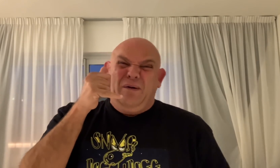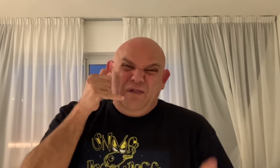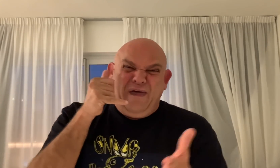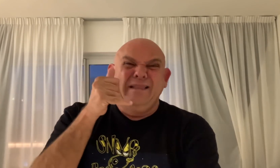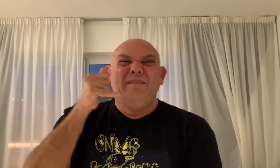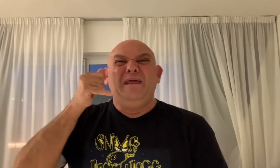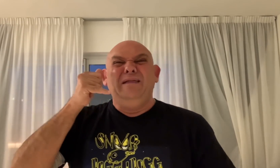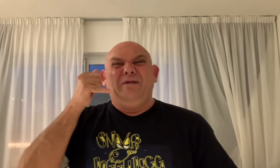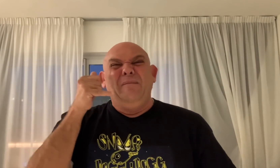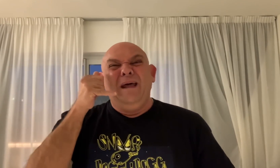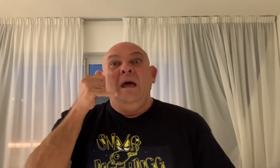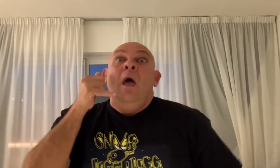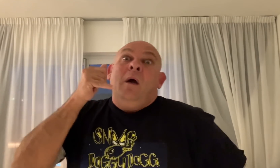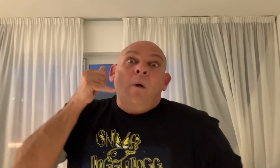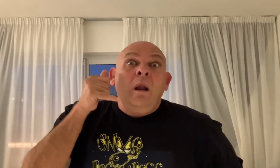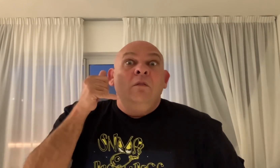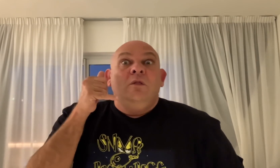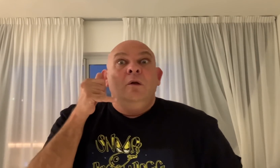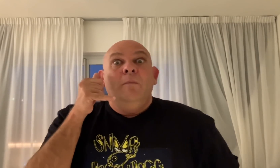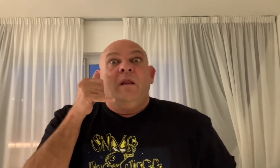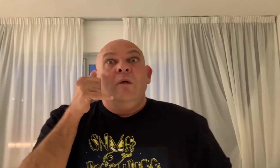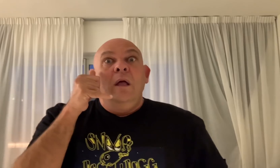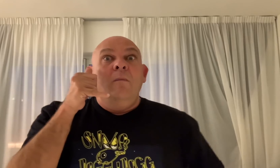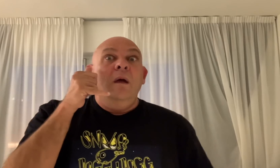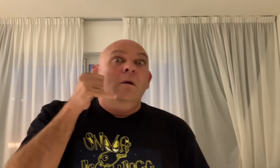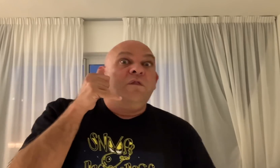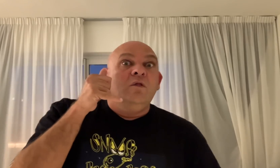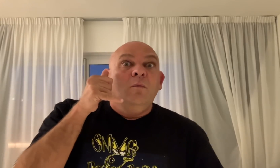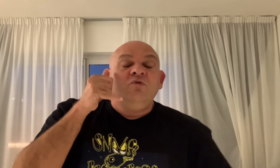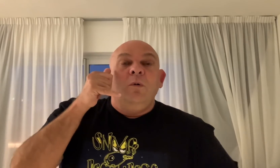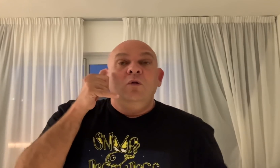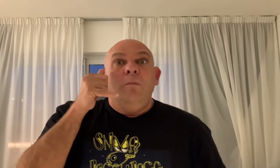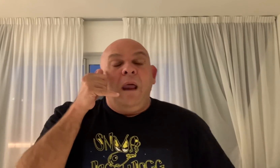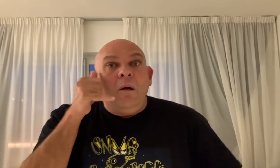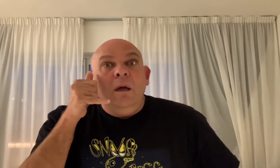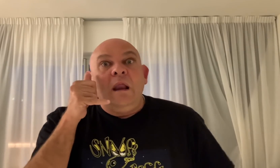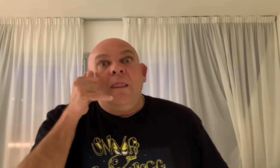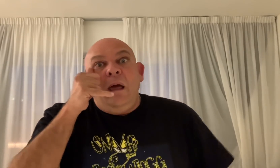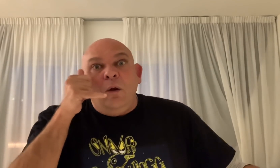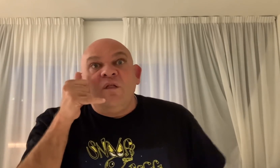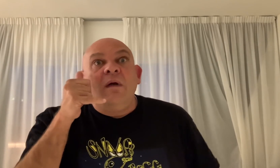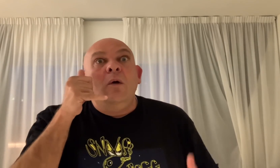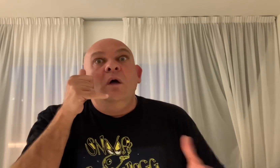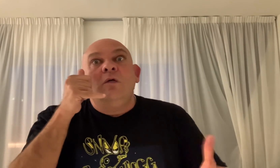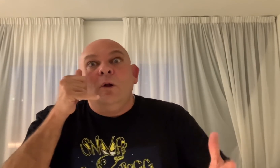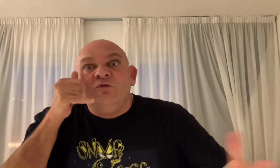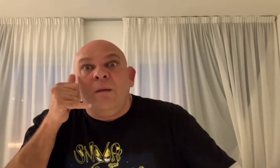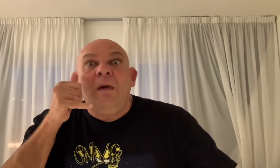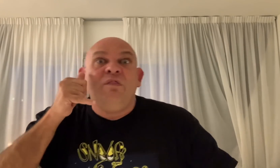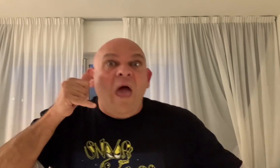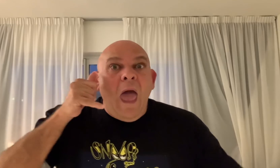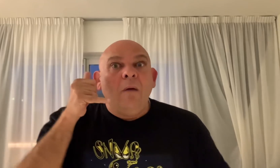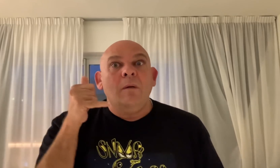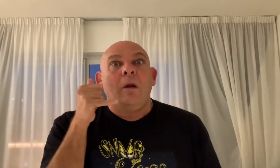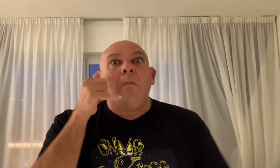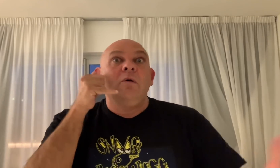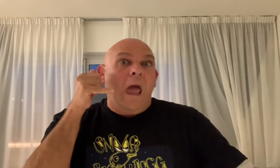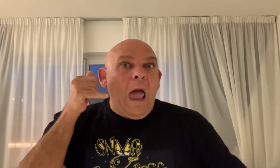pero no sea tan directo, hombre. Bueno, Antonio, perdona, hijo mío, lo siento mucho por lo de tu perro y nada, que no sabía yo esto de los tres mensajes, hombre, pero vamos, ya,